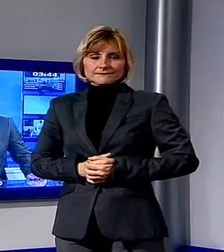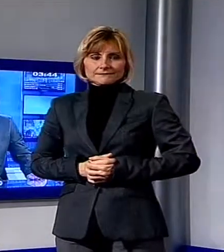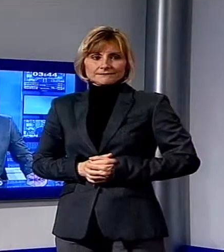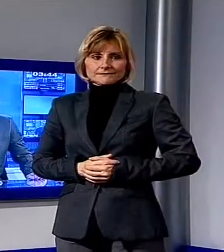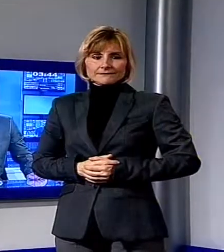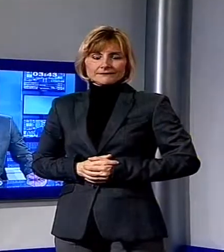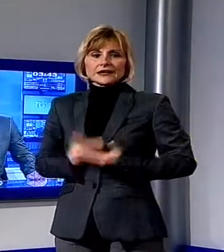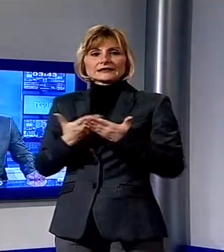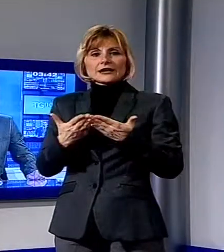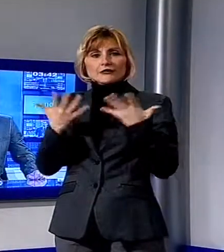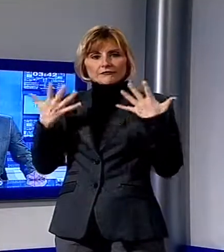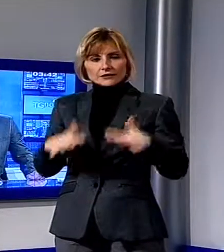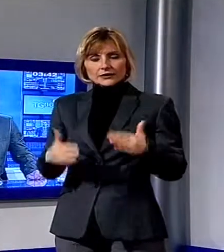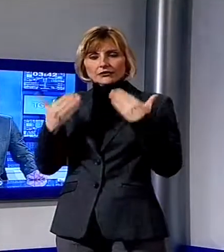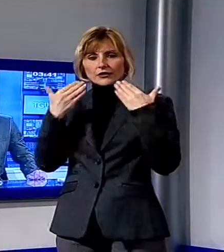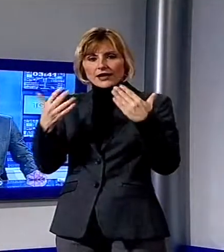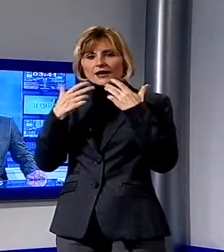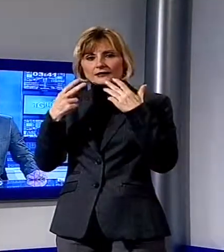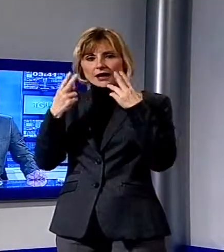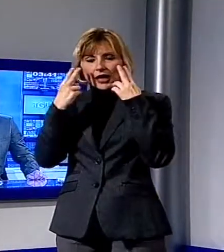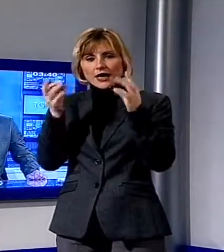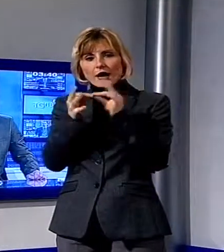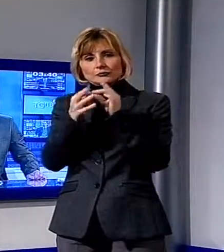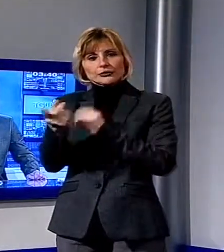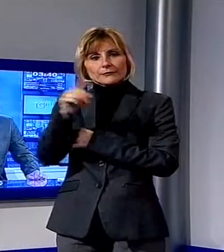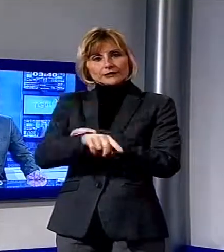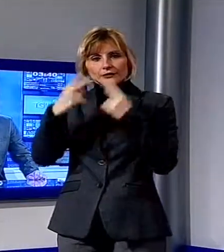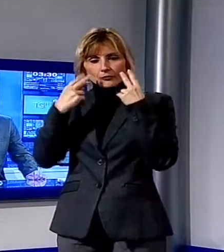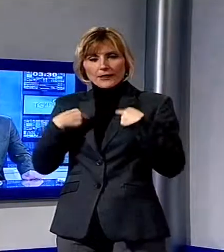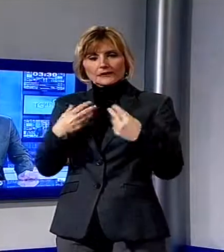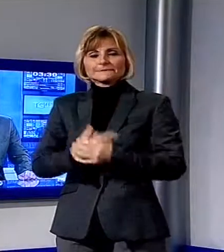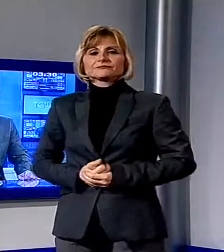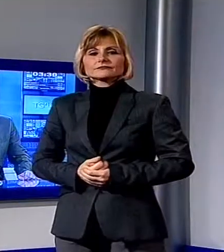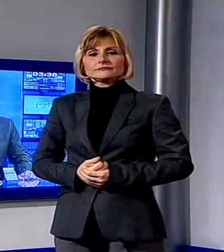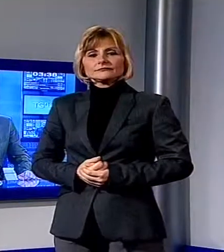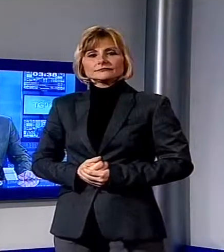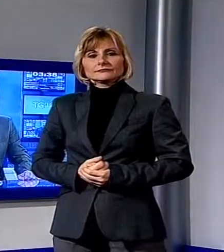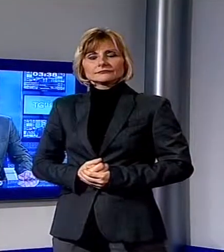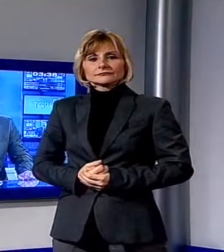È tutto per la prima parte della Tg, adesso ci fermiamo per la pubblicità e subito dopo arriva l'informazione dello sport.